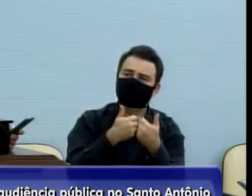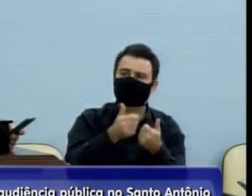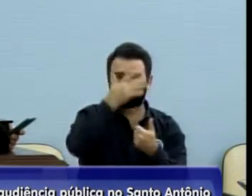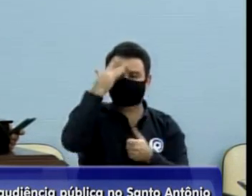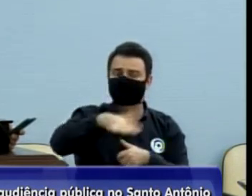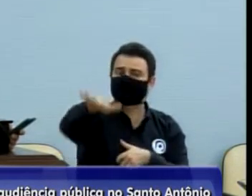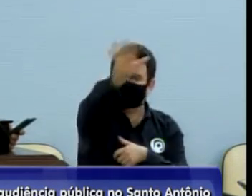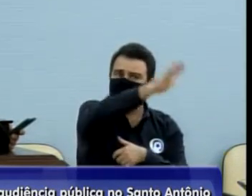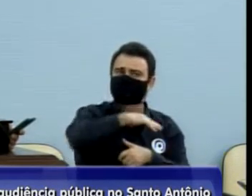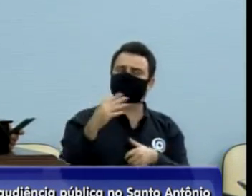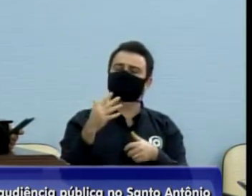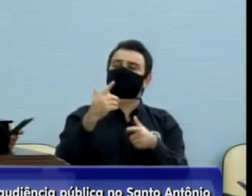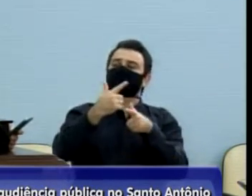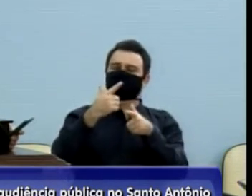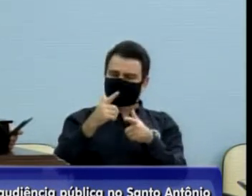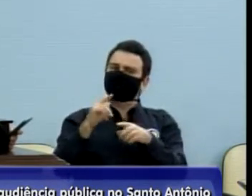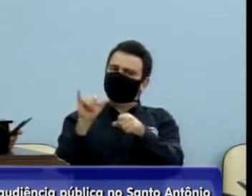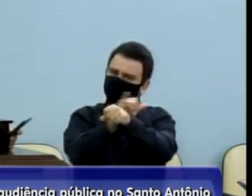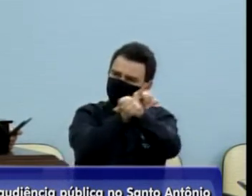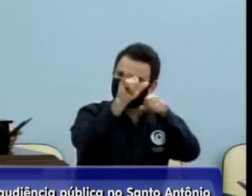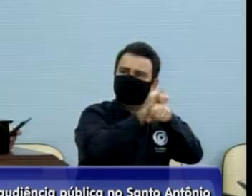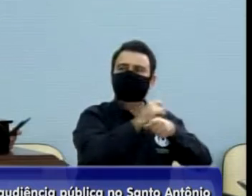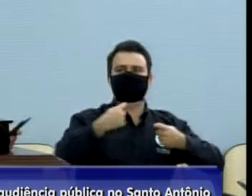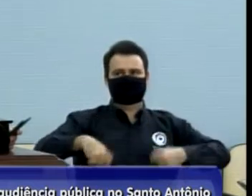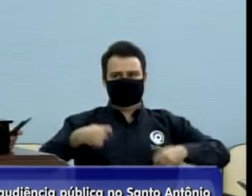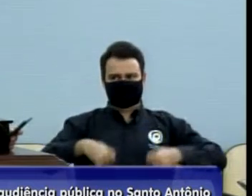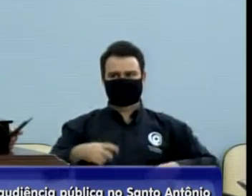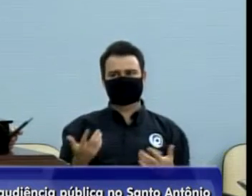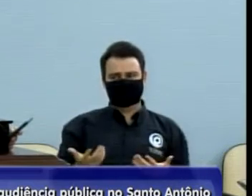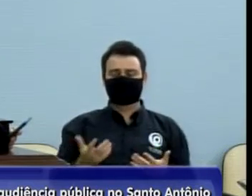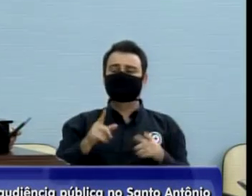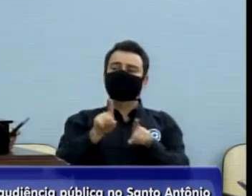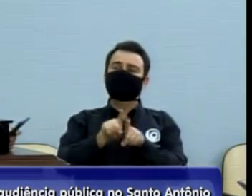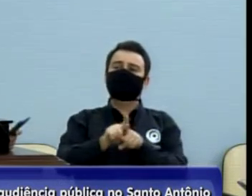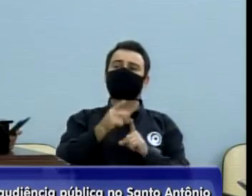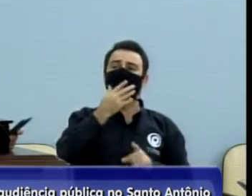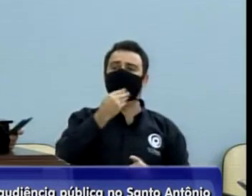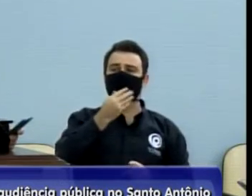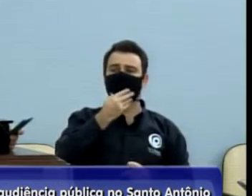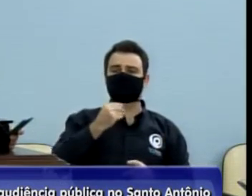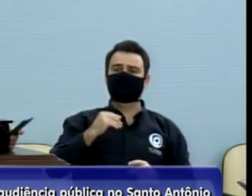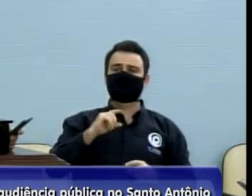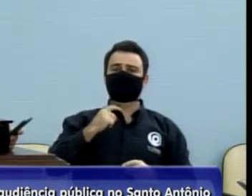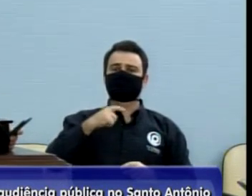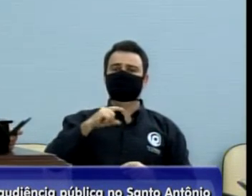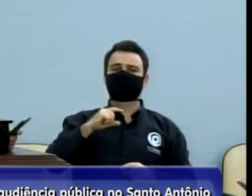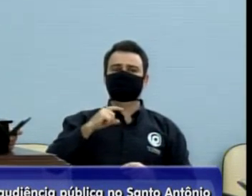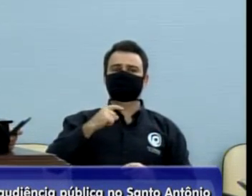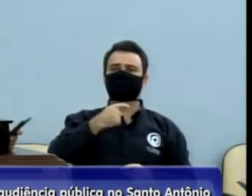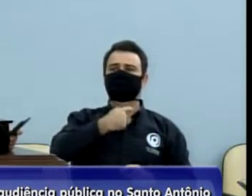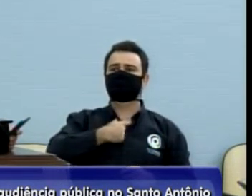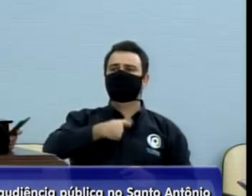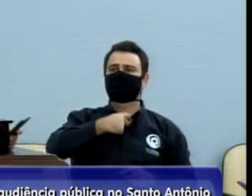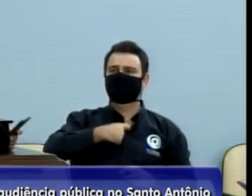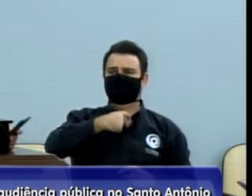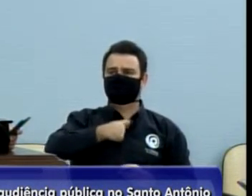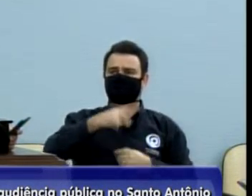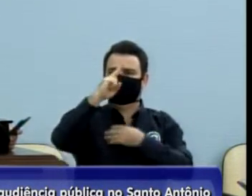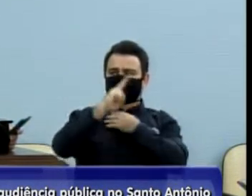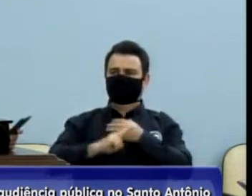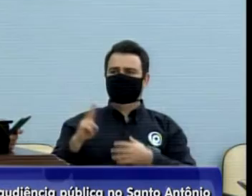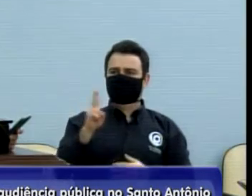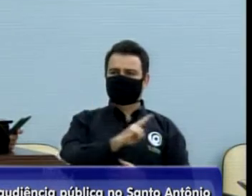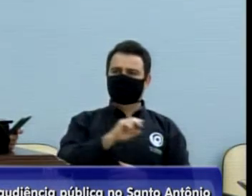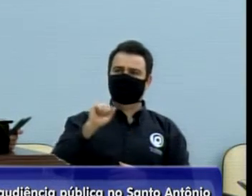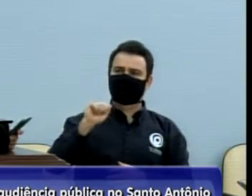fica aqui meu agradecimento ao padre Alisson Parro e a todas as lideranças lá do bairro Santo Antônio,